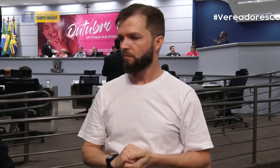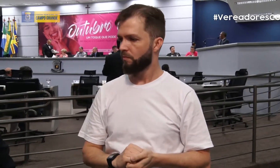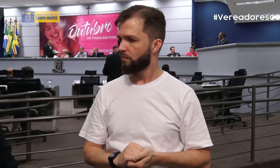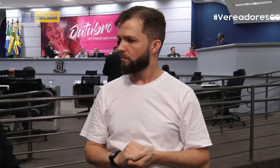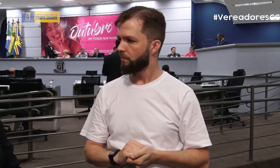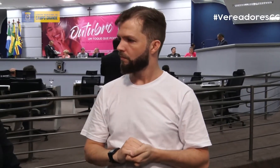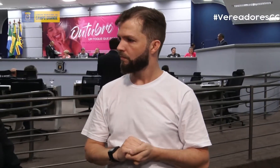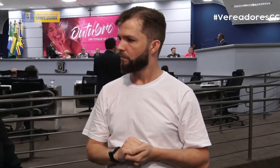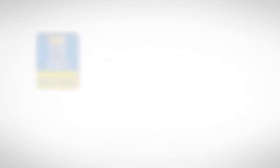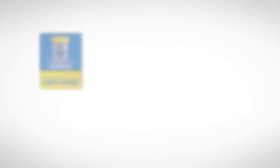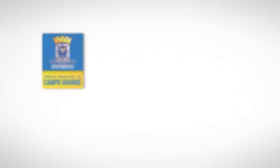acessibilidade.